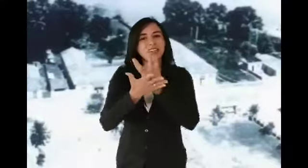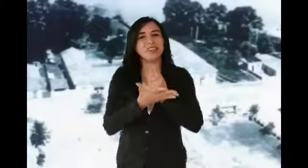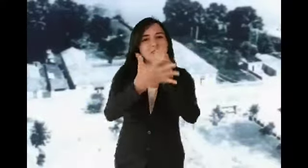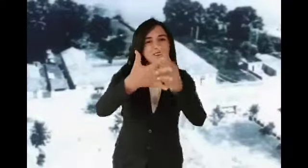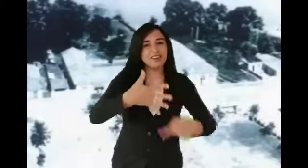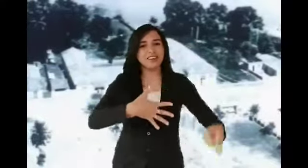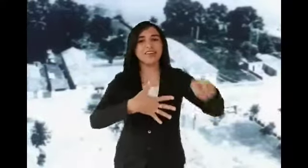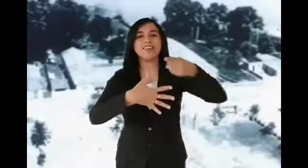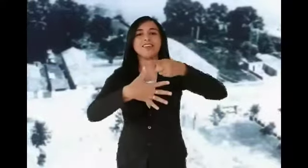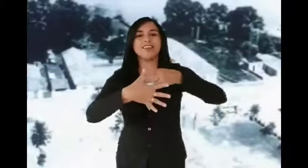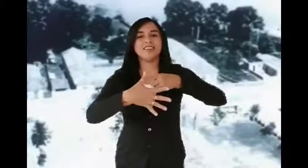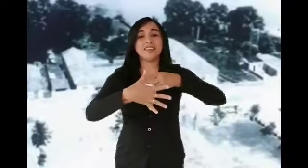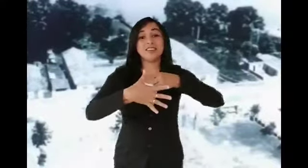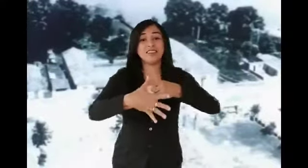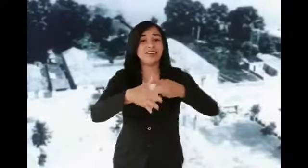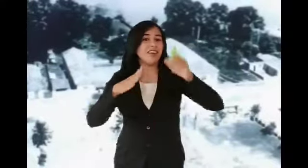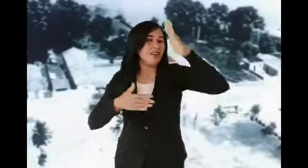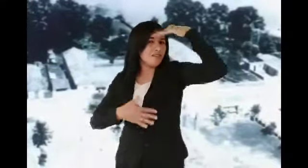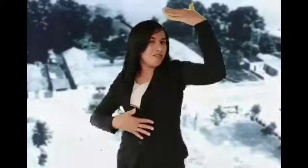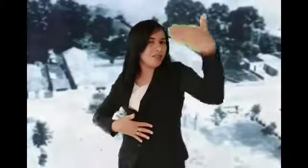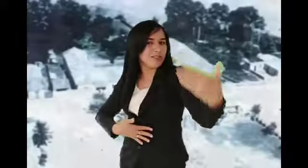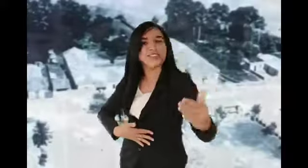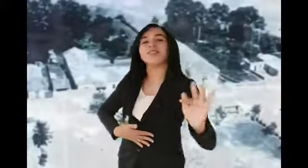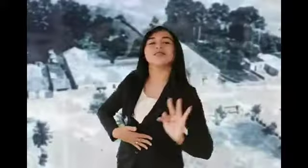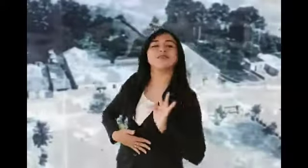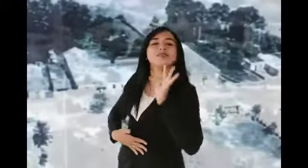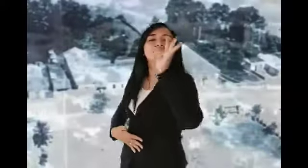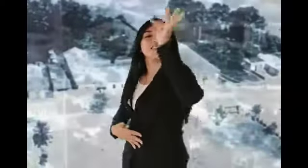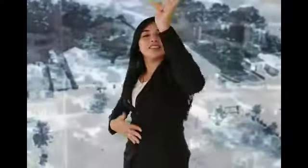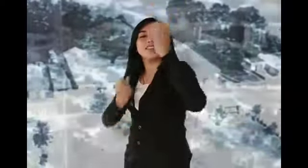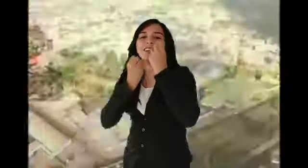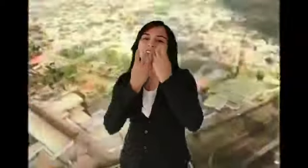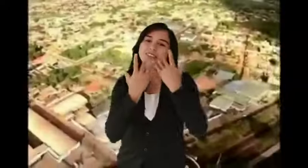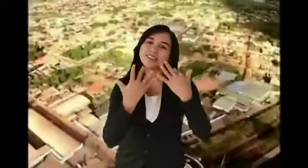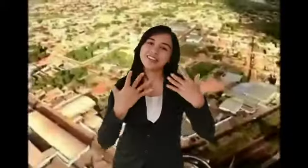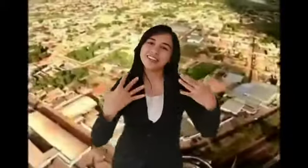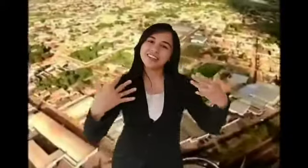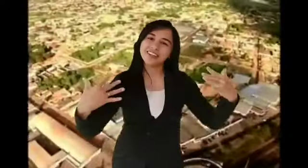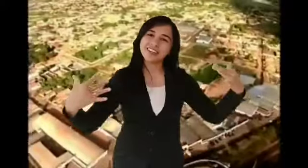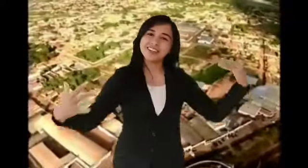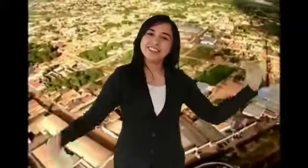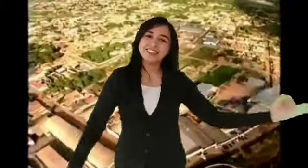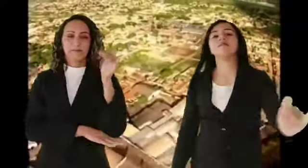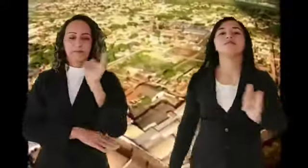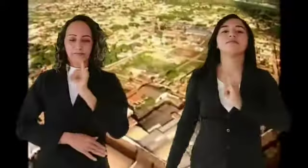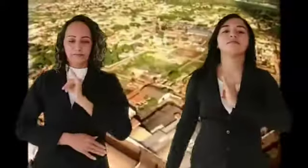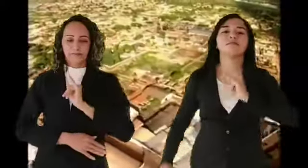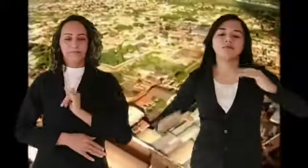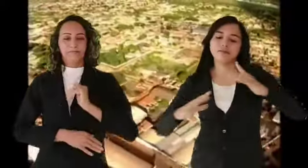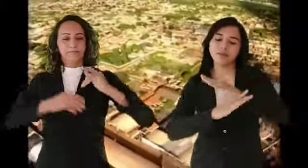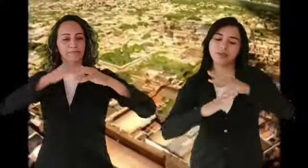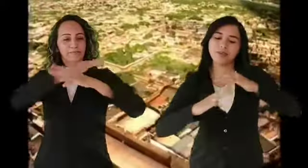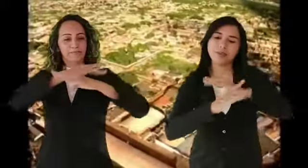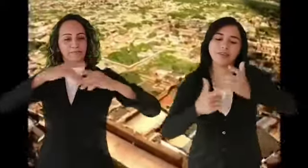A multas por vir e lealdade Imperatriz